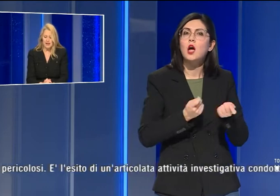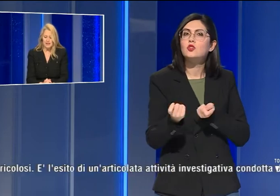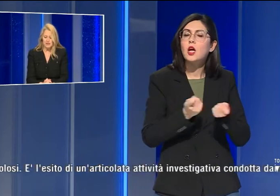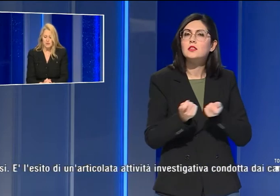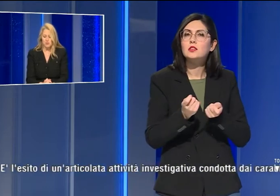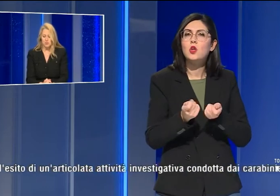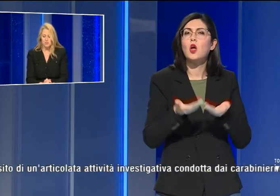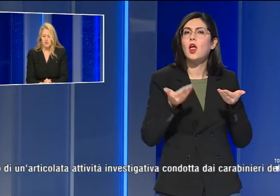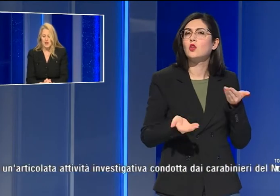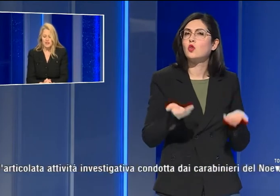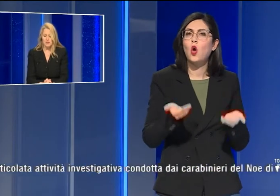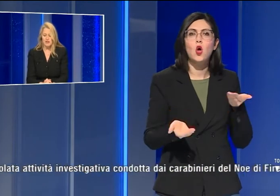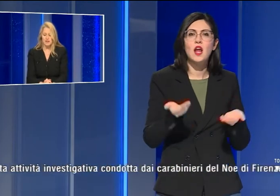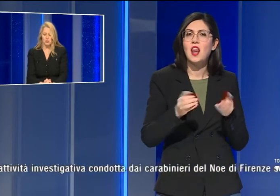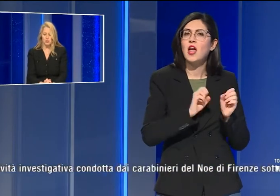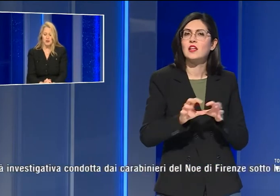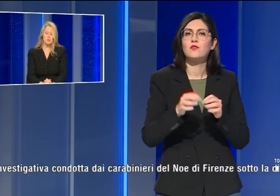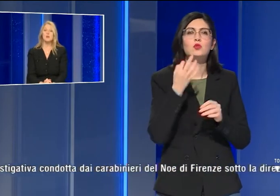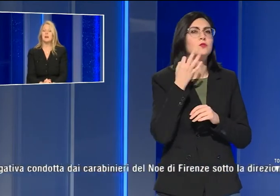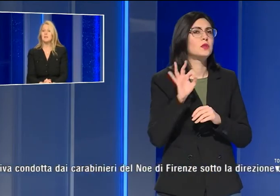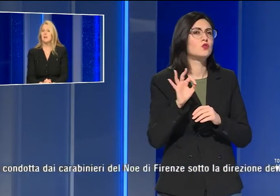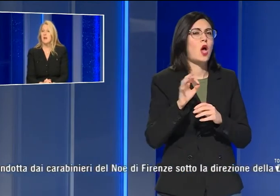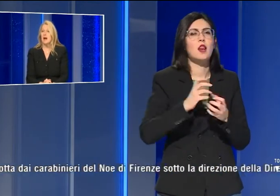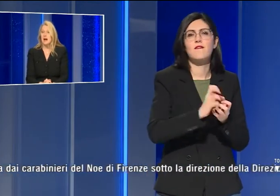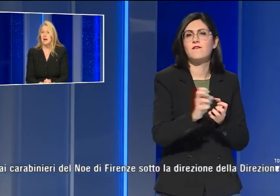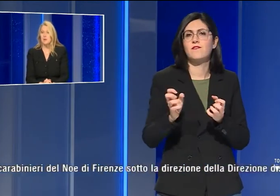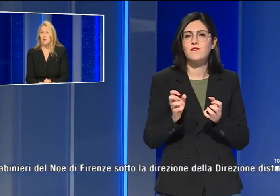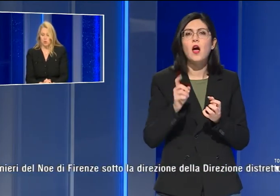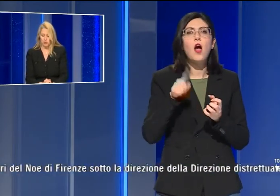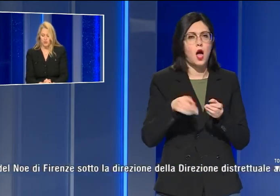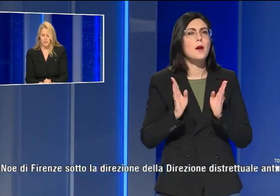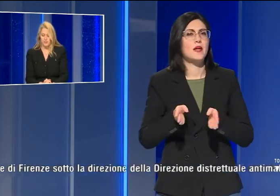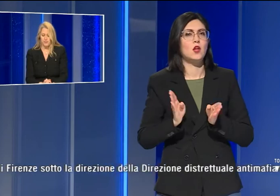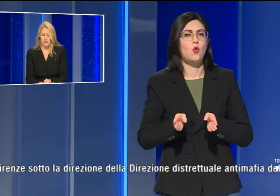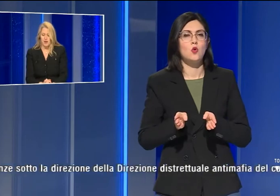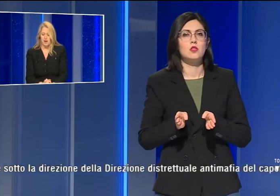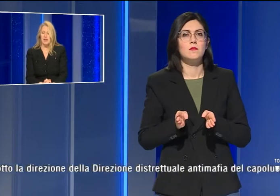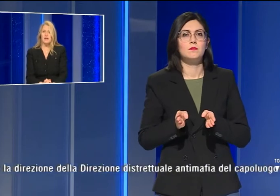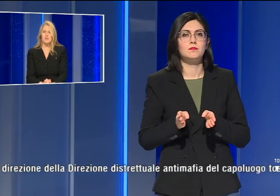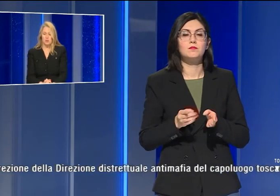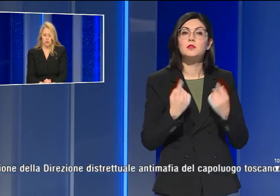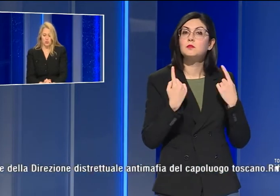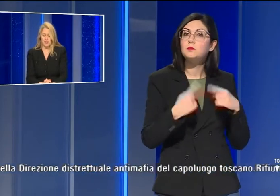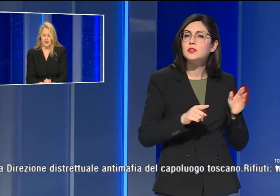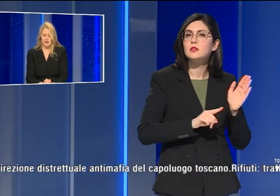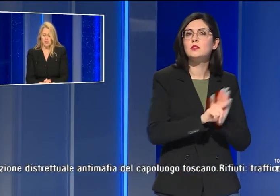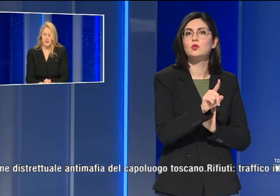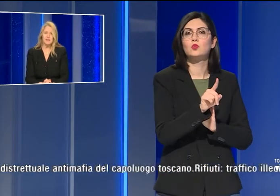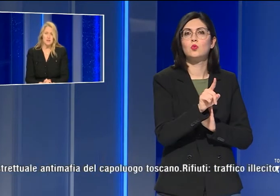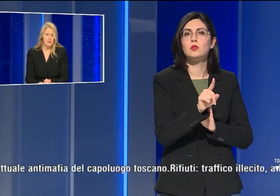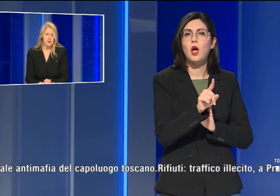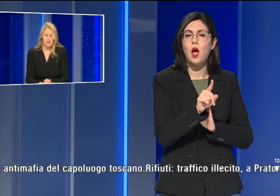tonnellate di rifiuti speciali di varia natura e in alcuni casi anche pericolosi. È l'esito di una